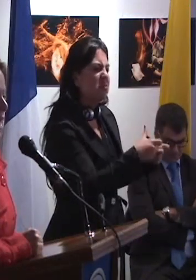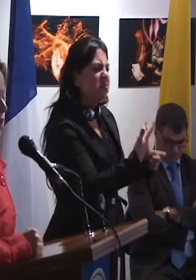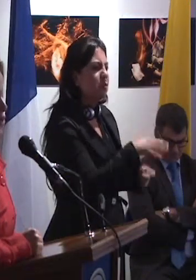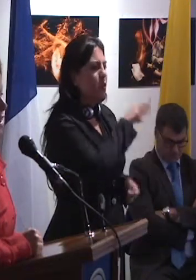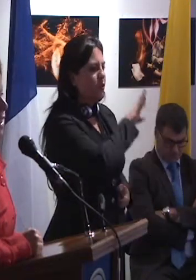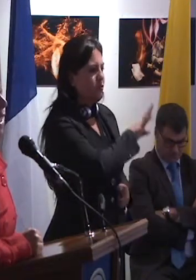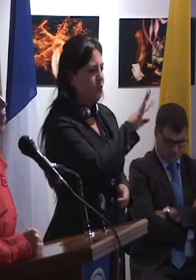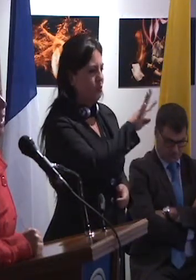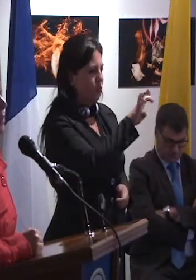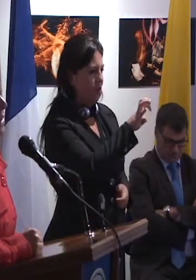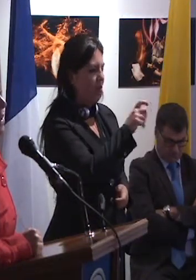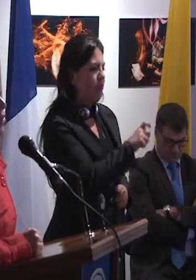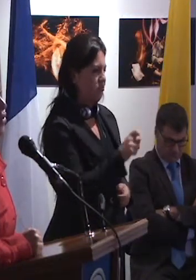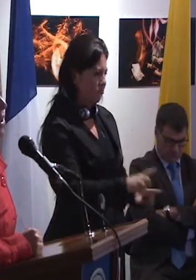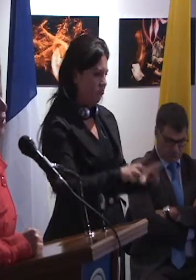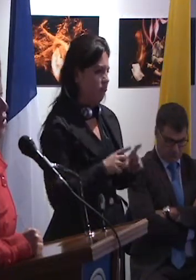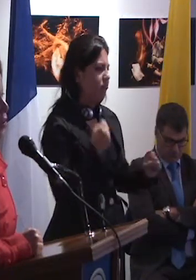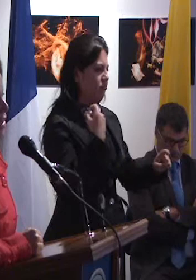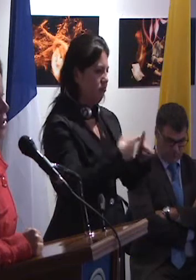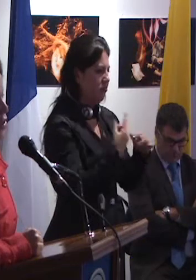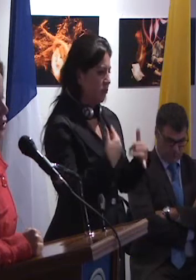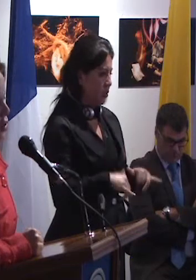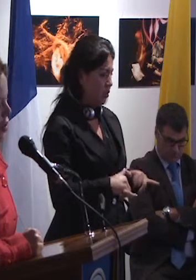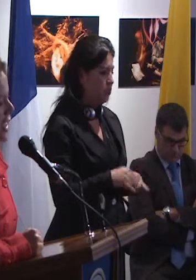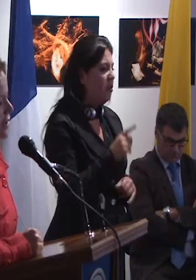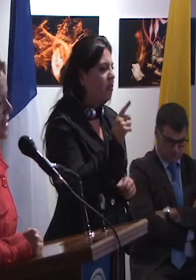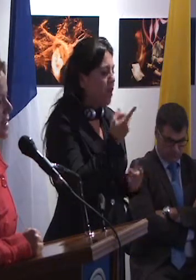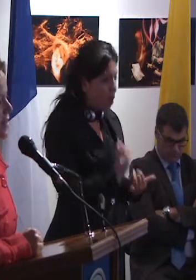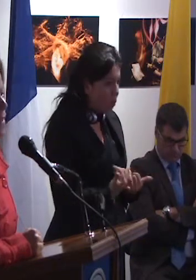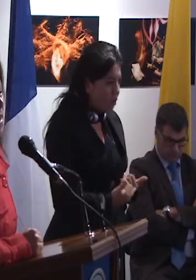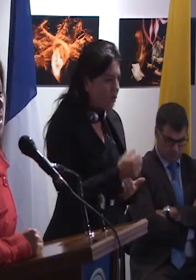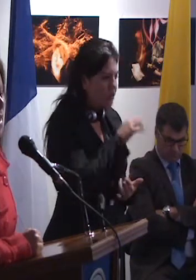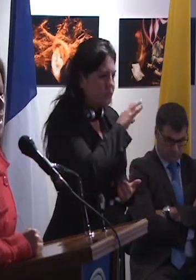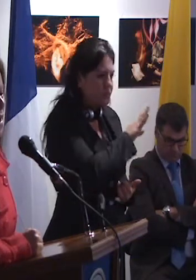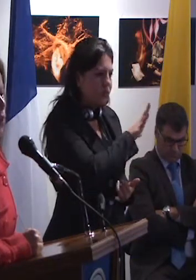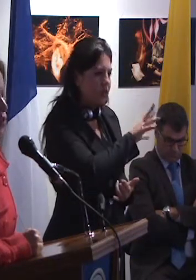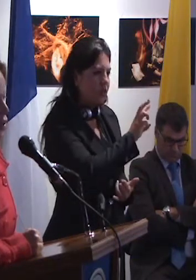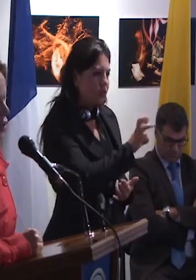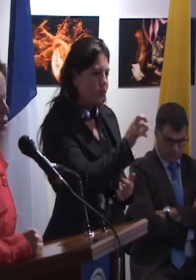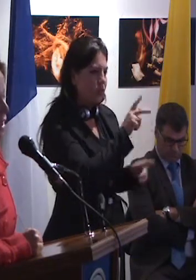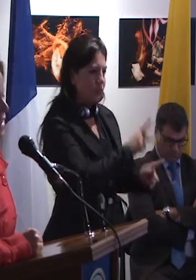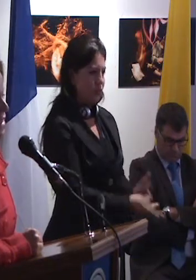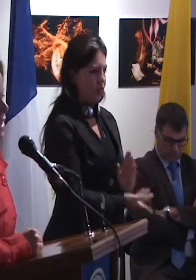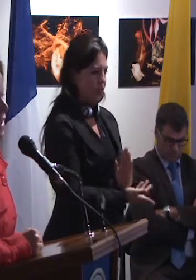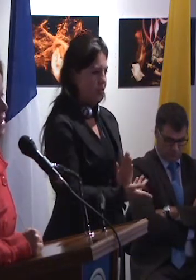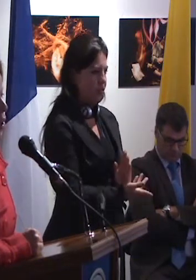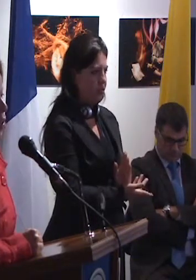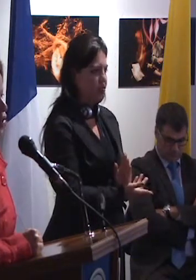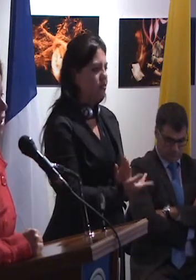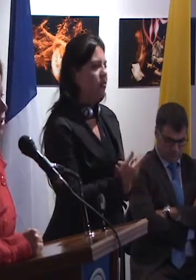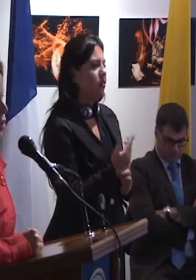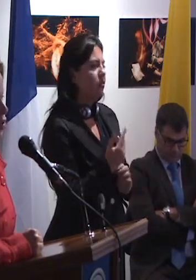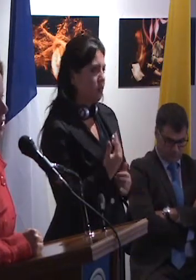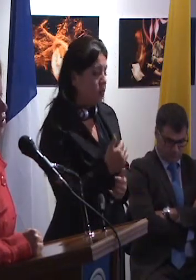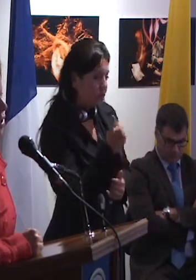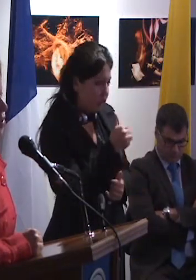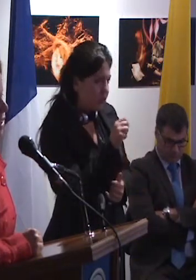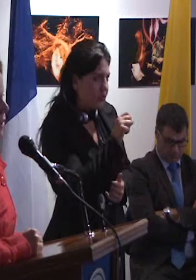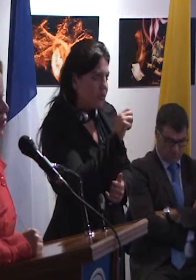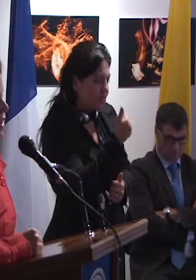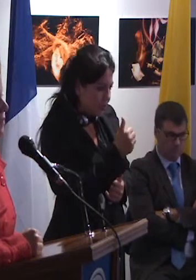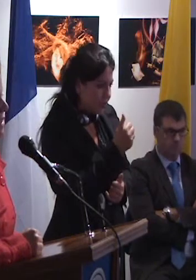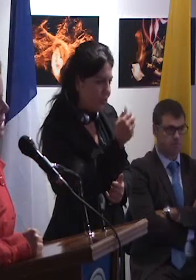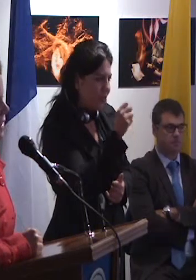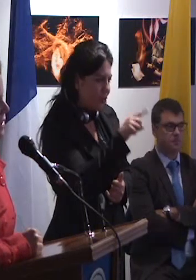egresados y actualmente con 158 estudiantes. Justo los días 10, 11 y 12 nos